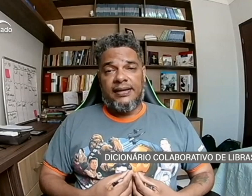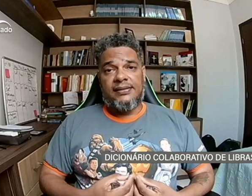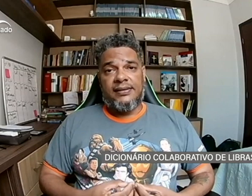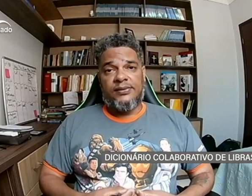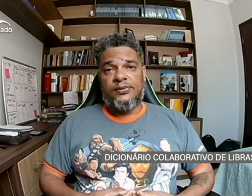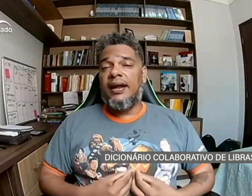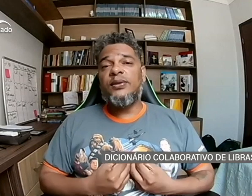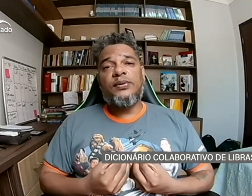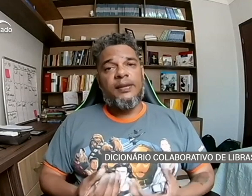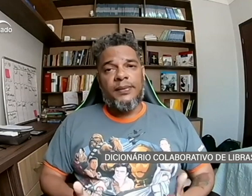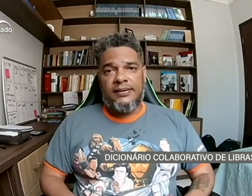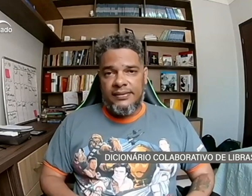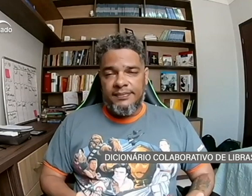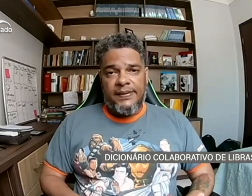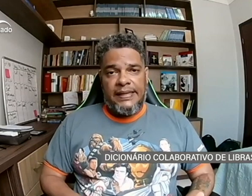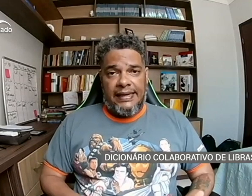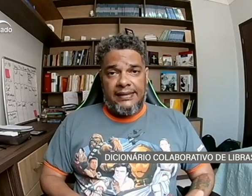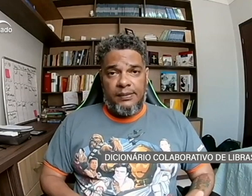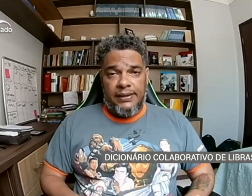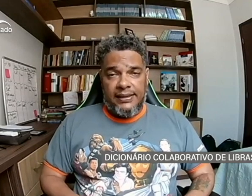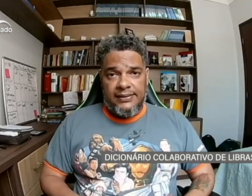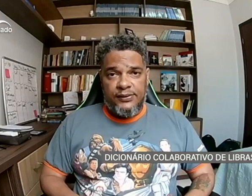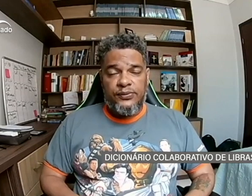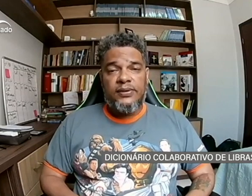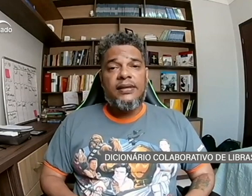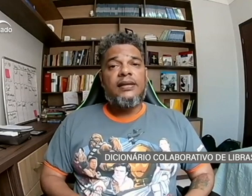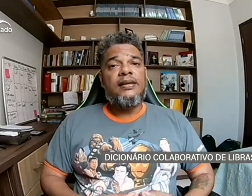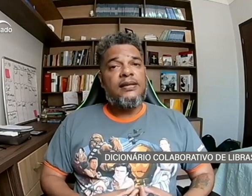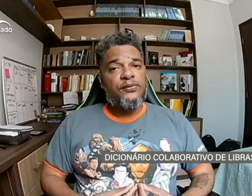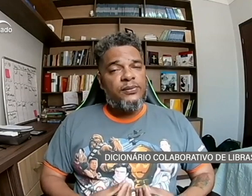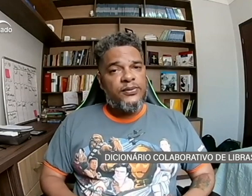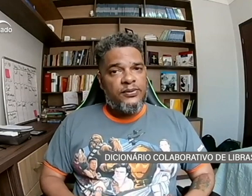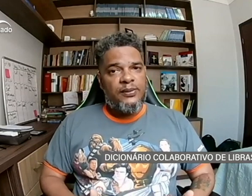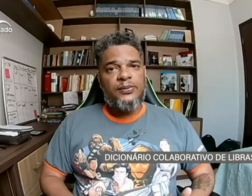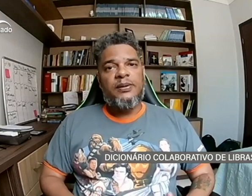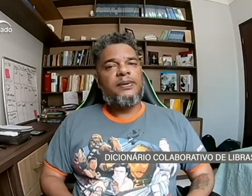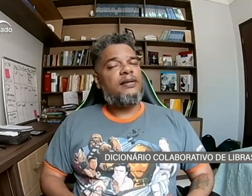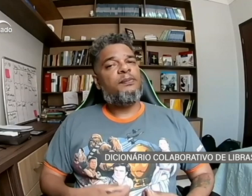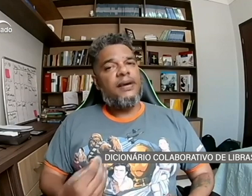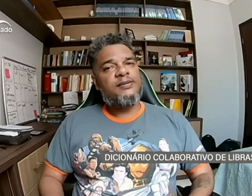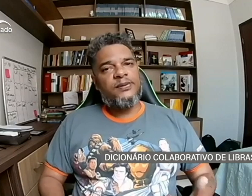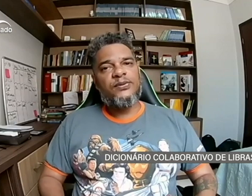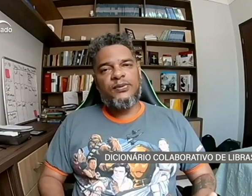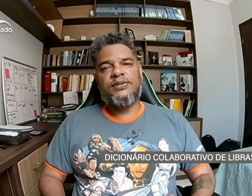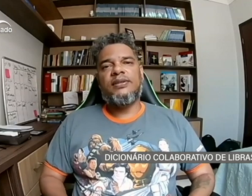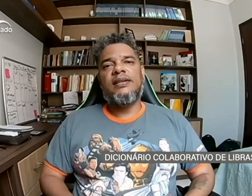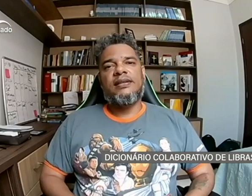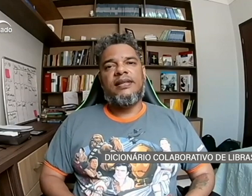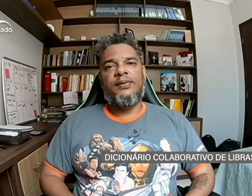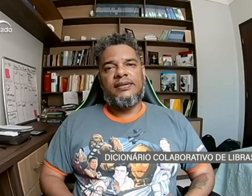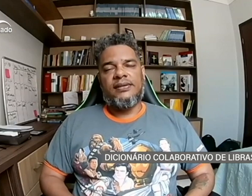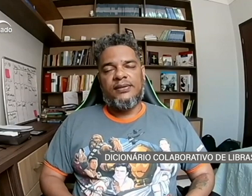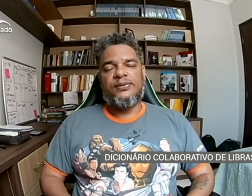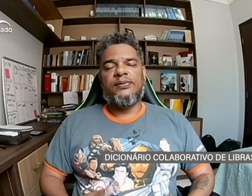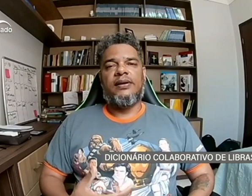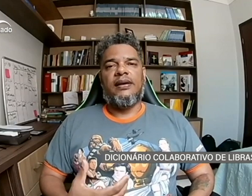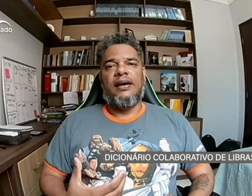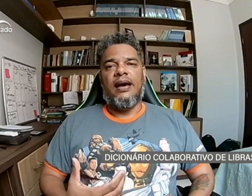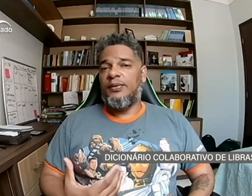acesso gratuitamente a esse aplicativo. Então, vamos contribuir para que mais pessoas tenham acesso aos